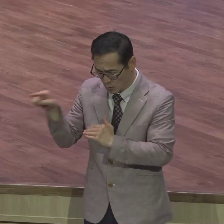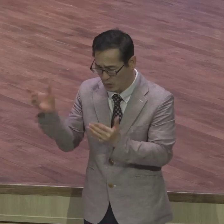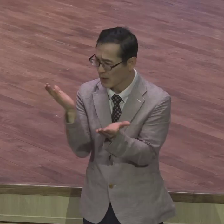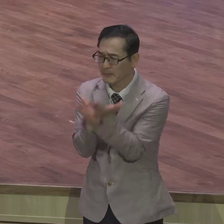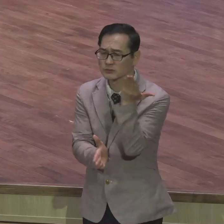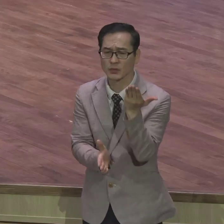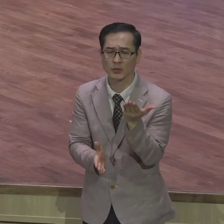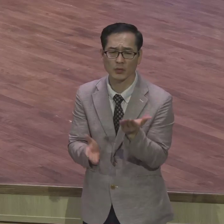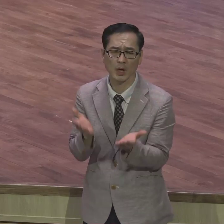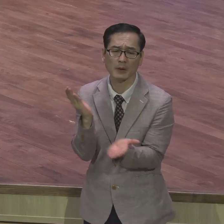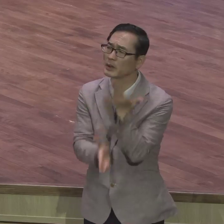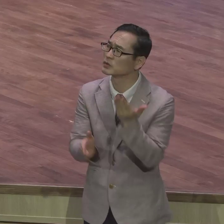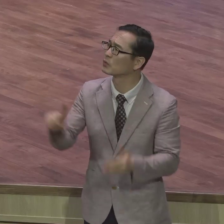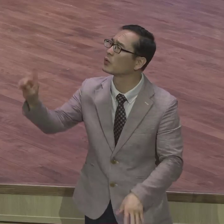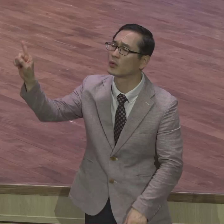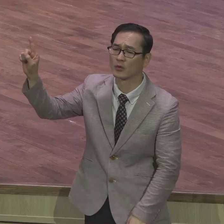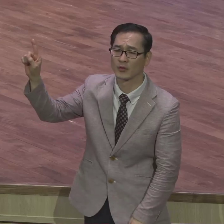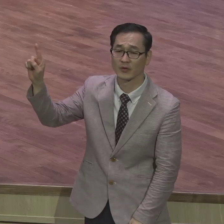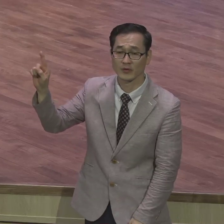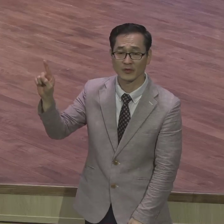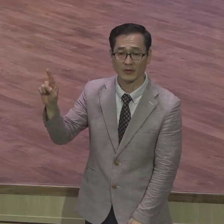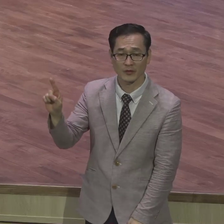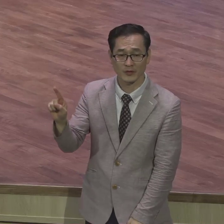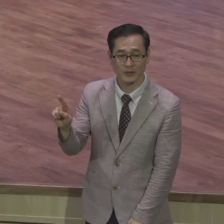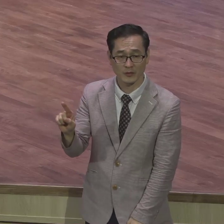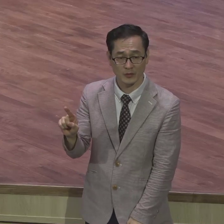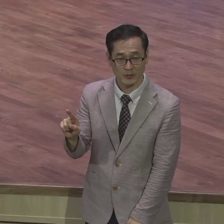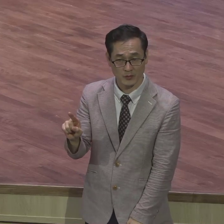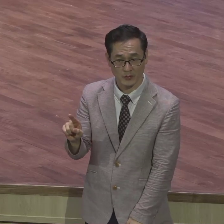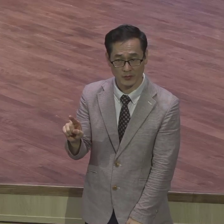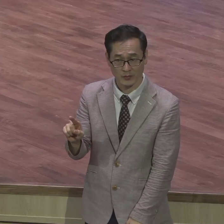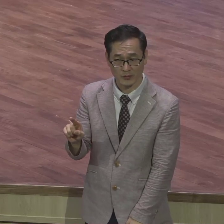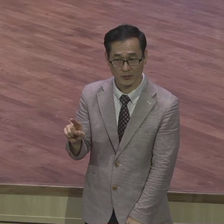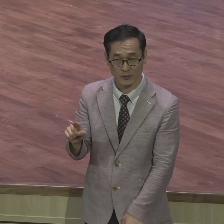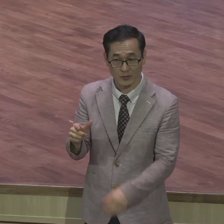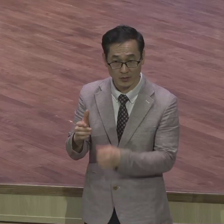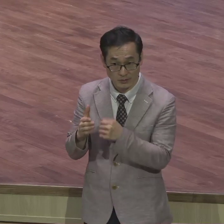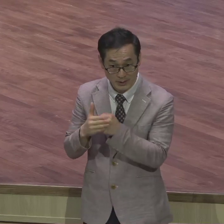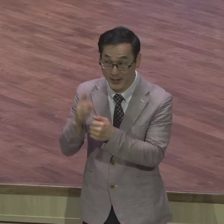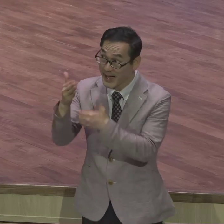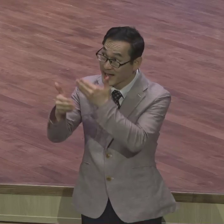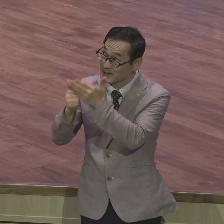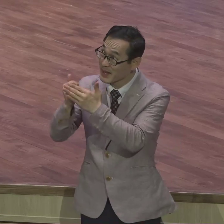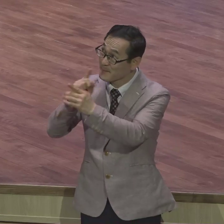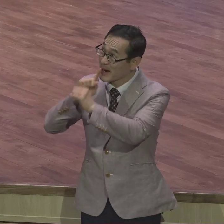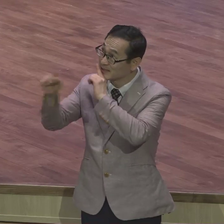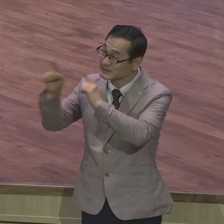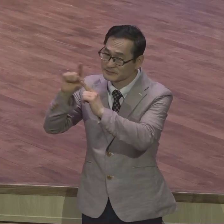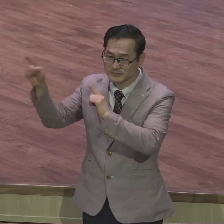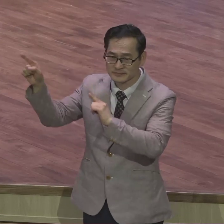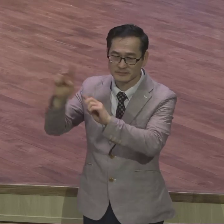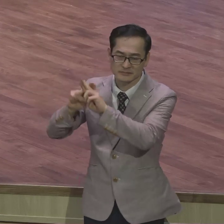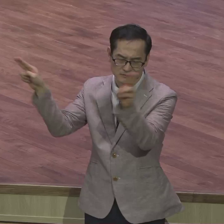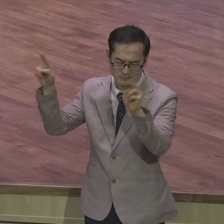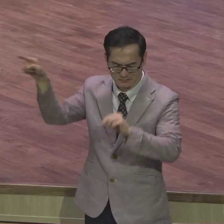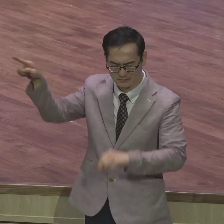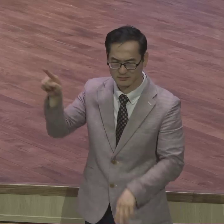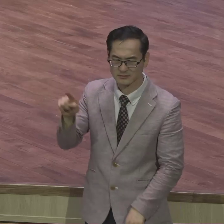않는 거 아니냐 따라서 하나님의 말씀은 폐기되어야 된다 이것에 대해서